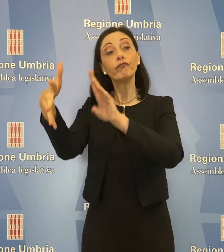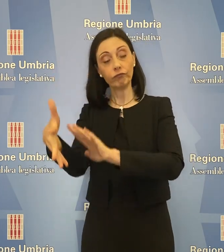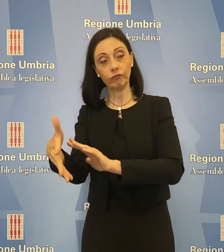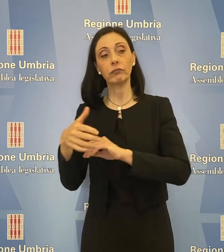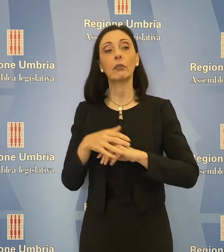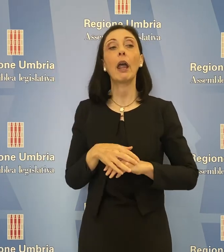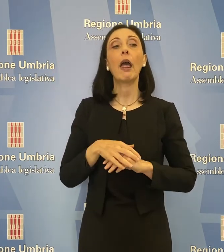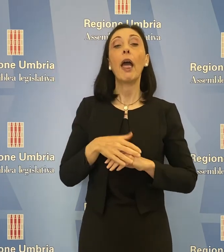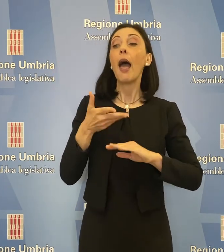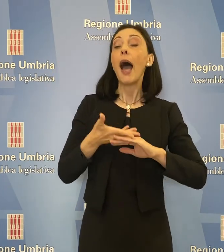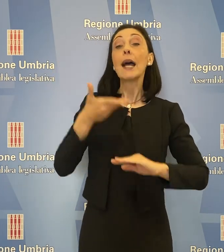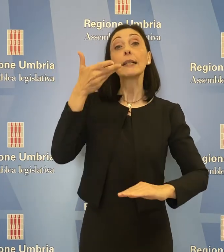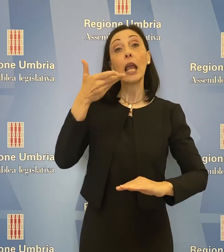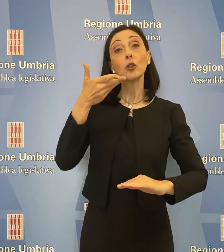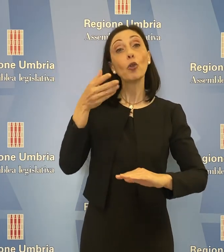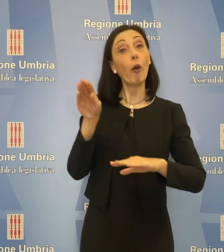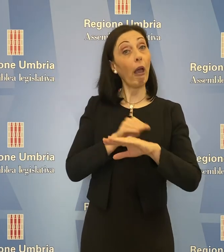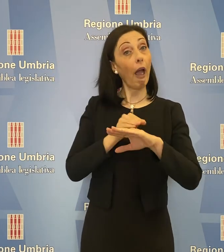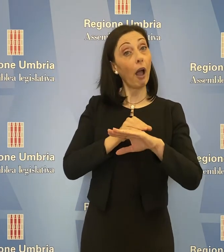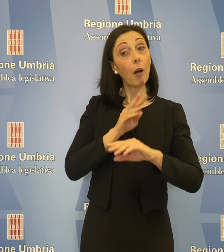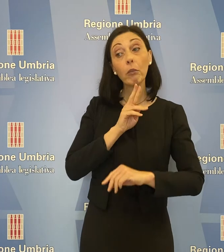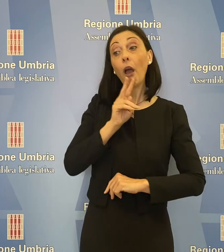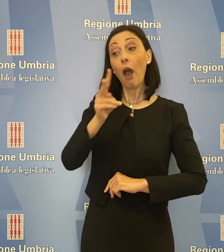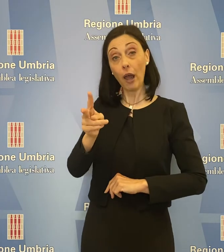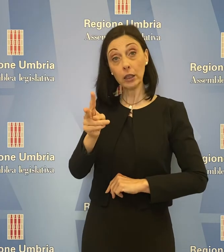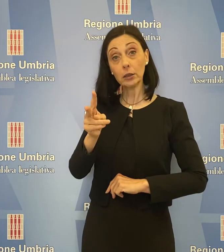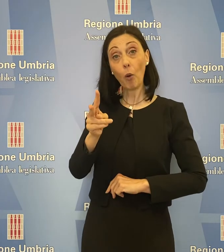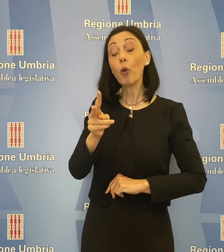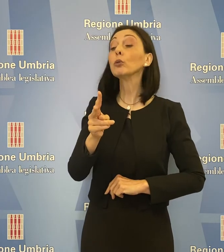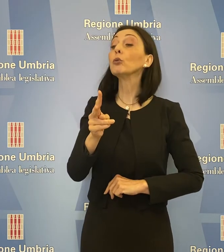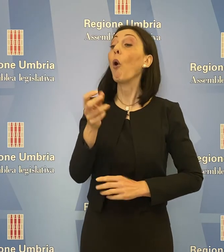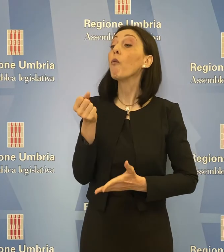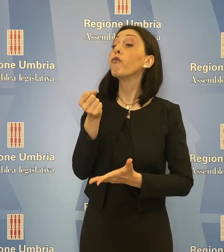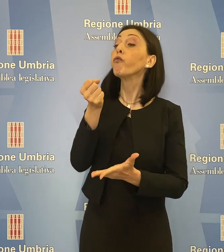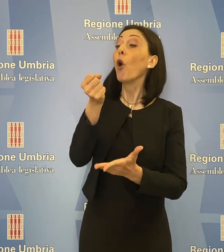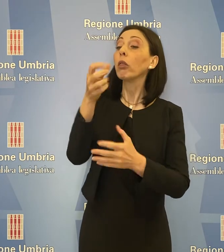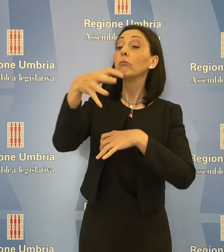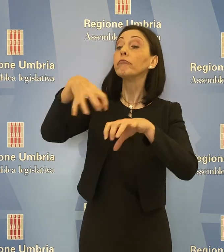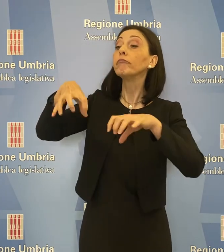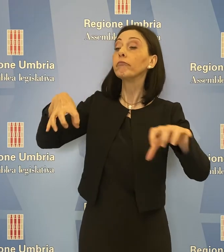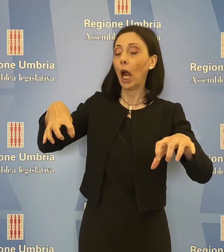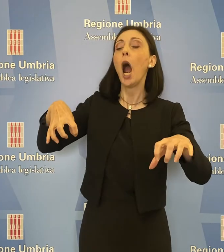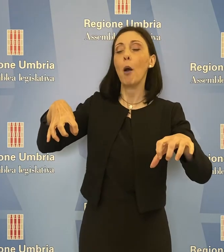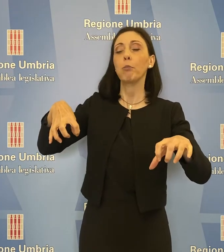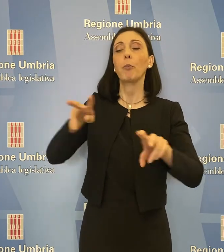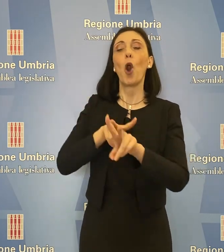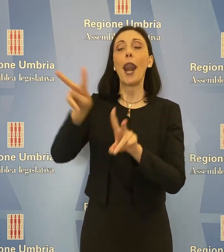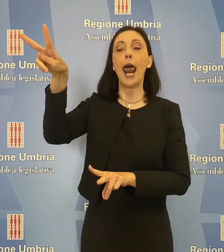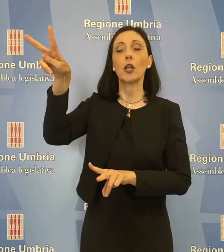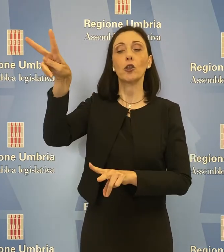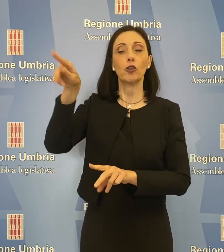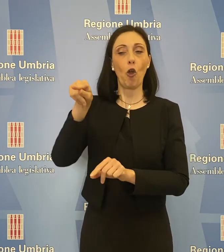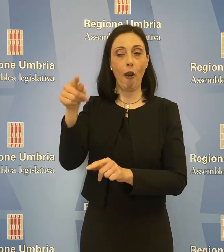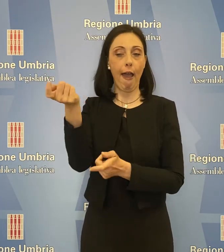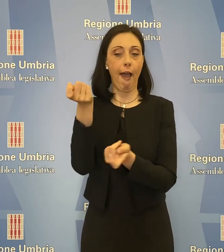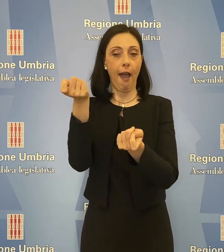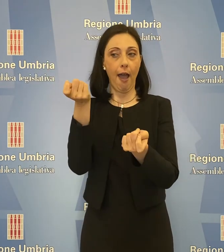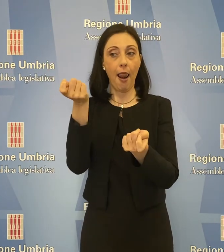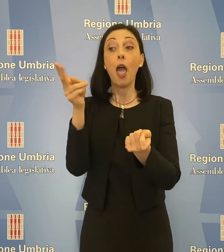Agabiti ha risposto che la gestione di quei fondi è stata centralizzata a livello nazionale e che le risorse assegnate all'Umbria montano a